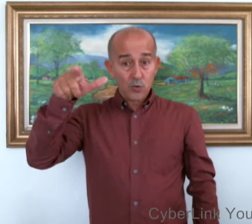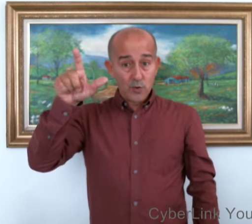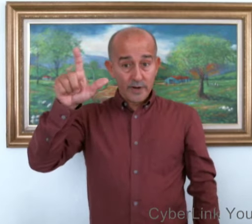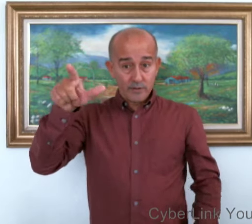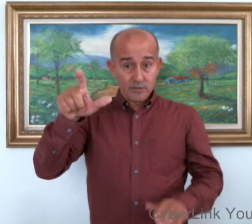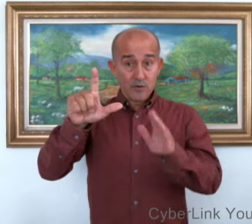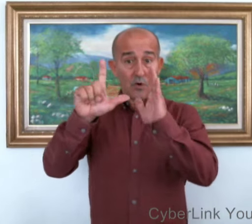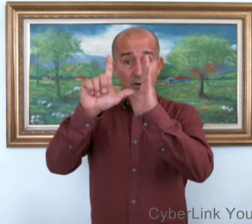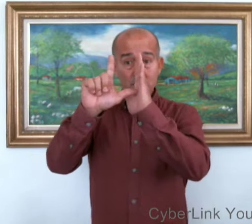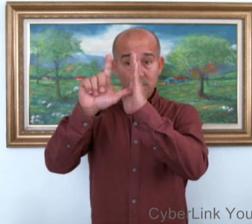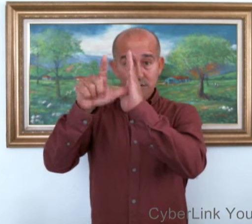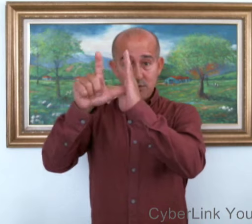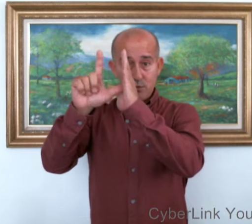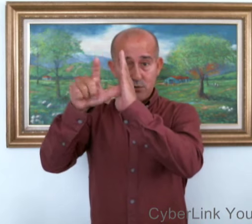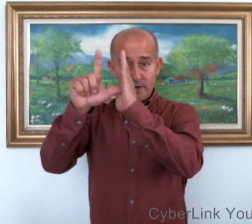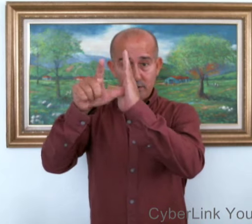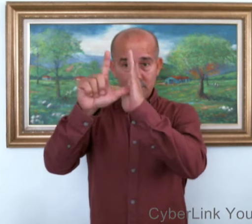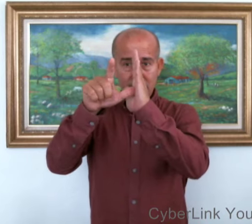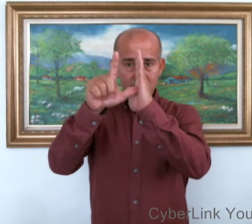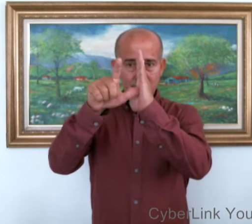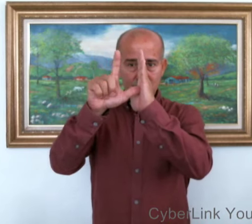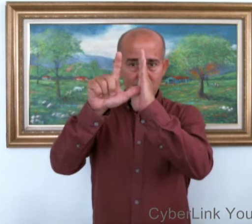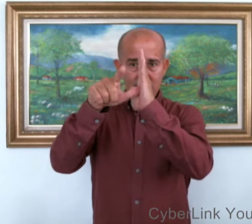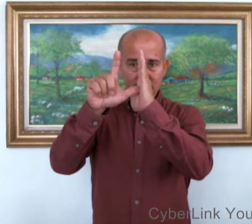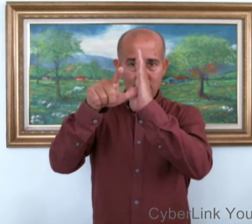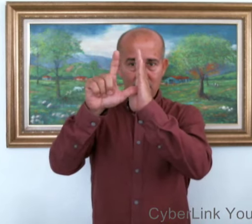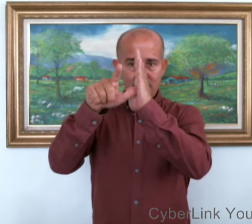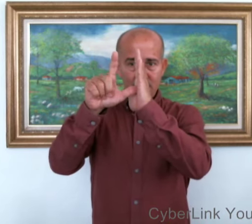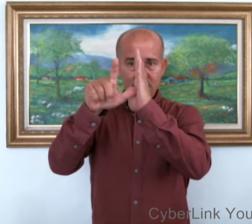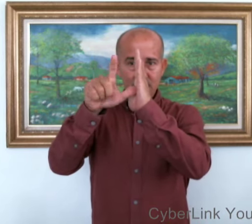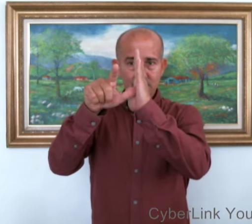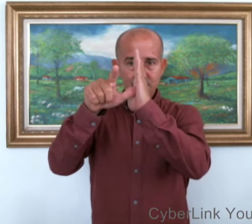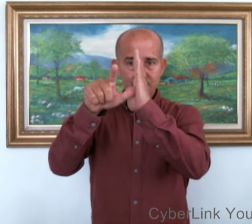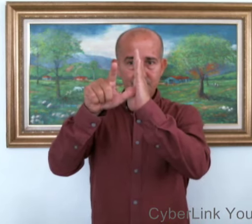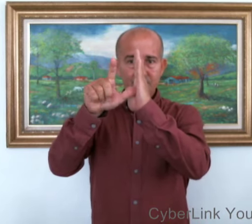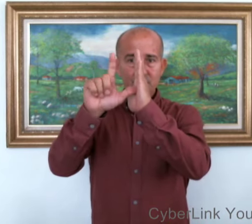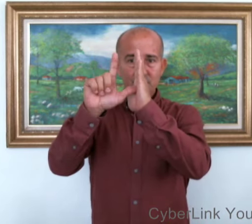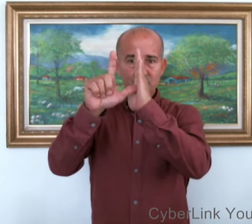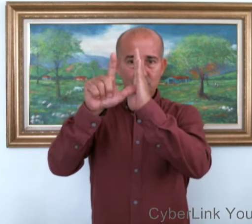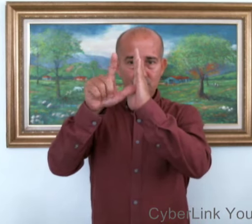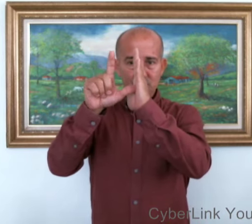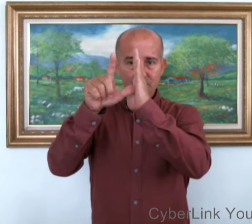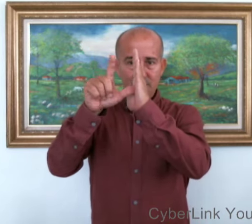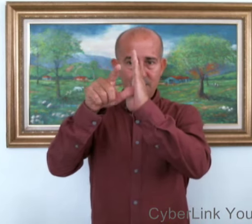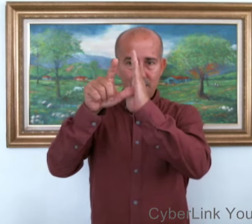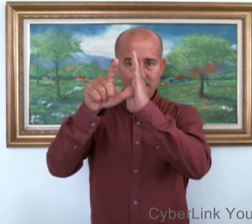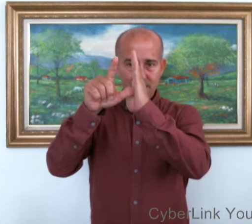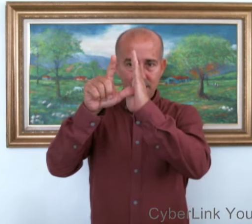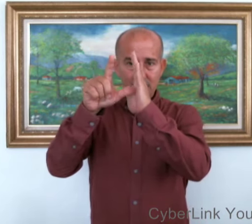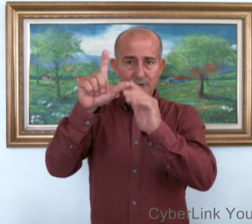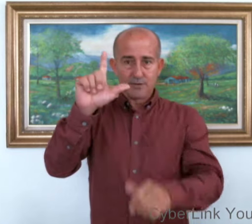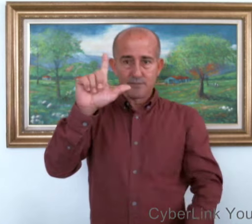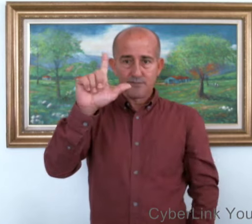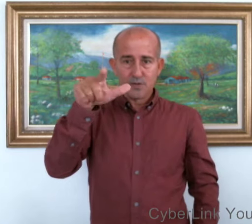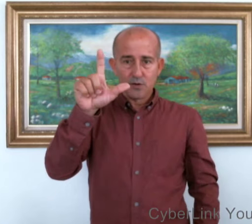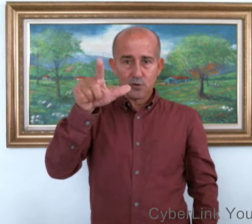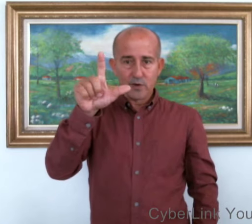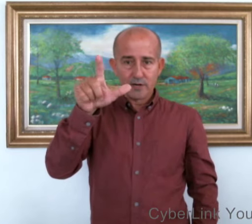Luego. O. Luego. Algunos solo la hacen con la mano aquí. Otros simplemente la hacen sin la mano. Luego.